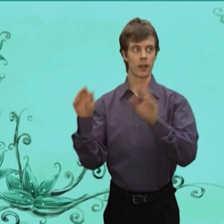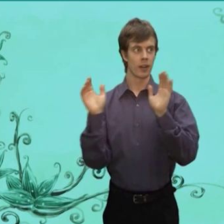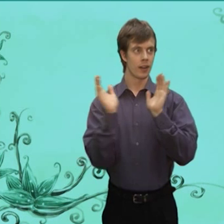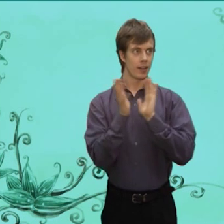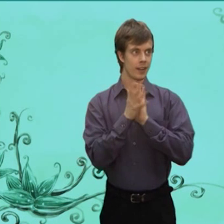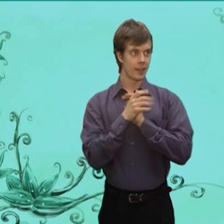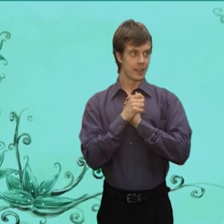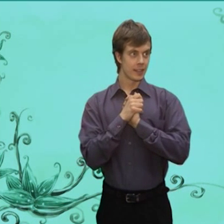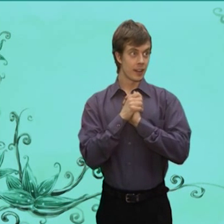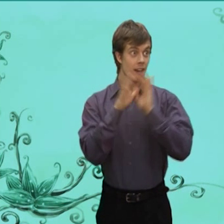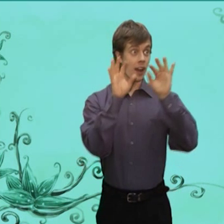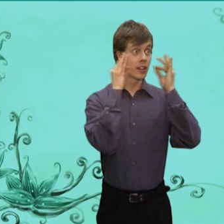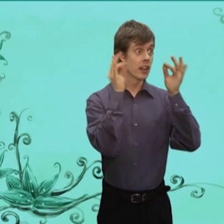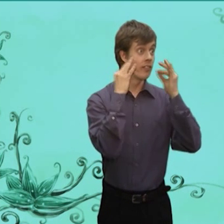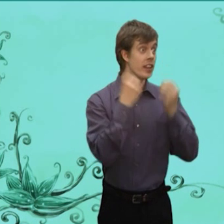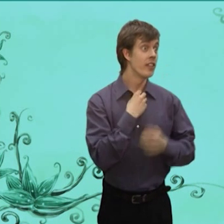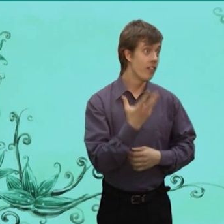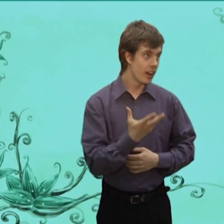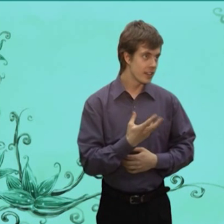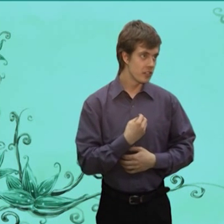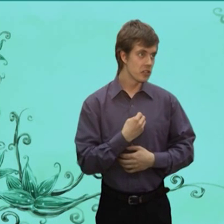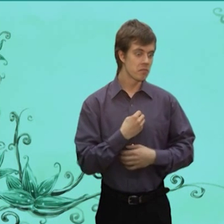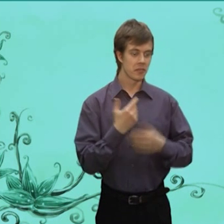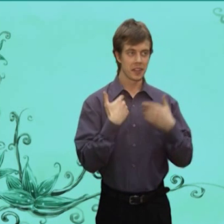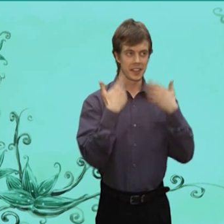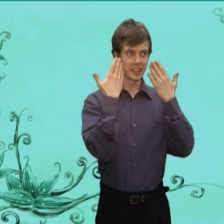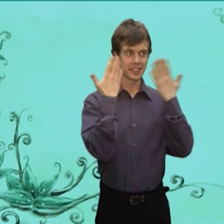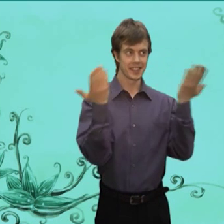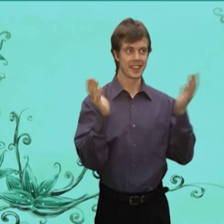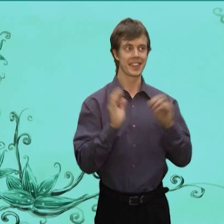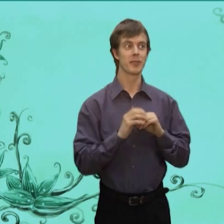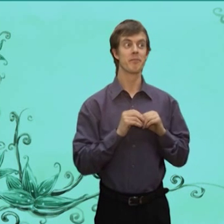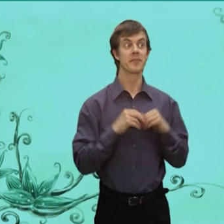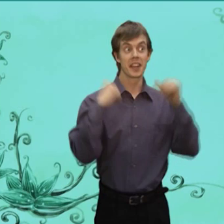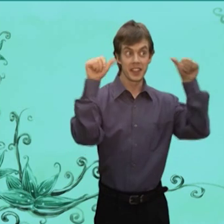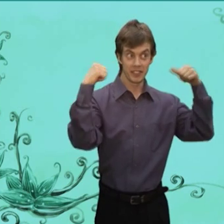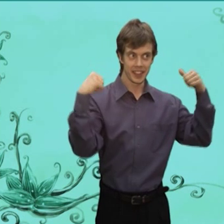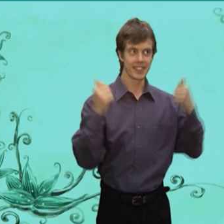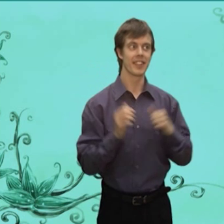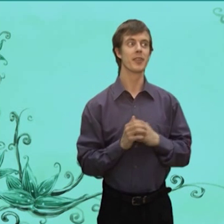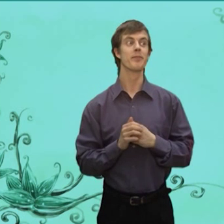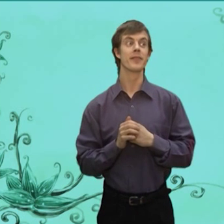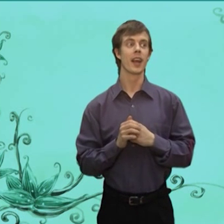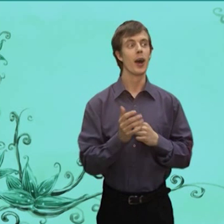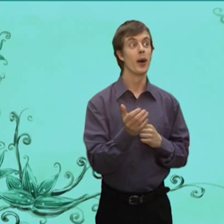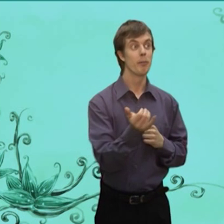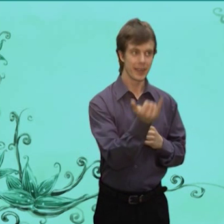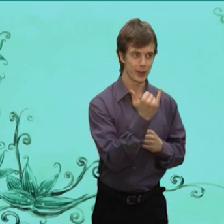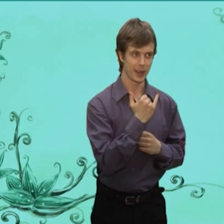Ах, Котофей Иваныч Не знала я Про тебя Не ведала